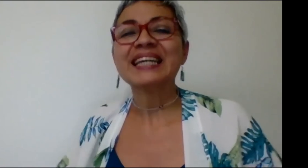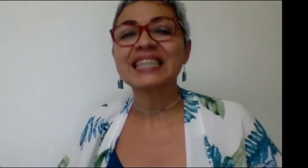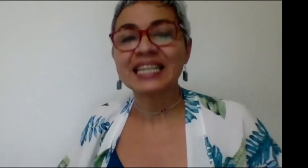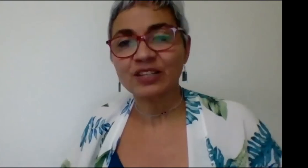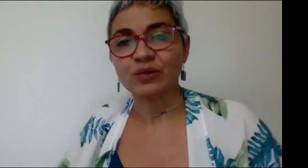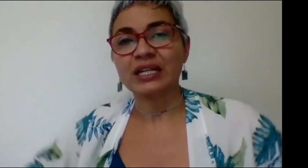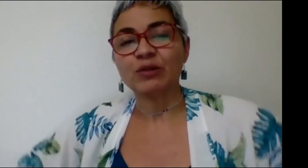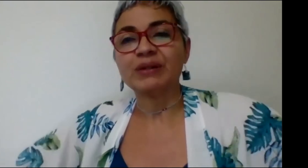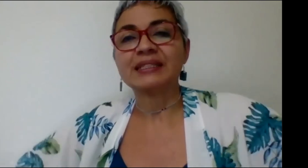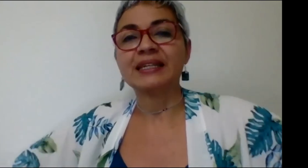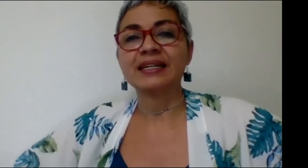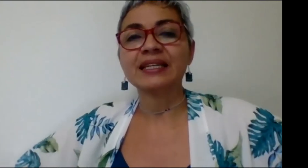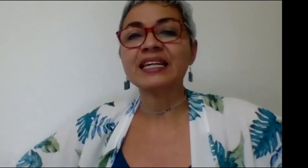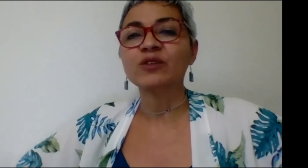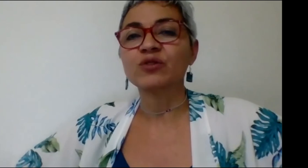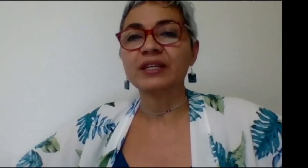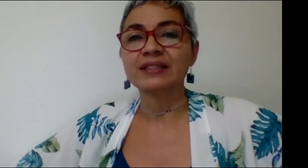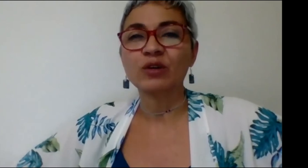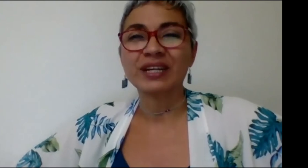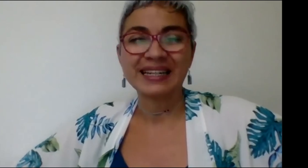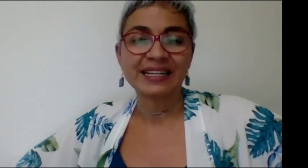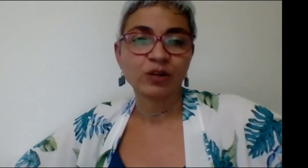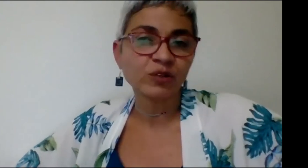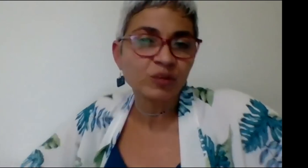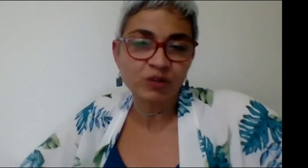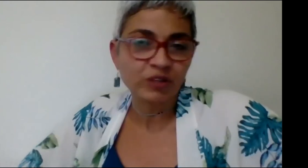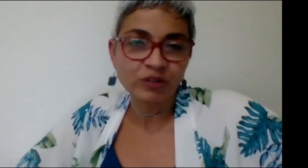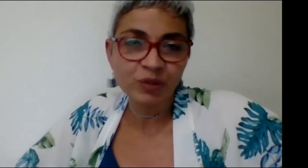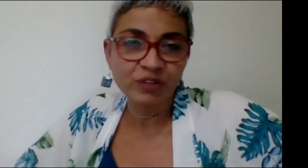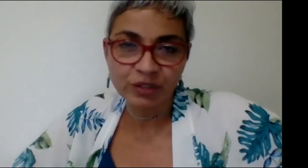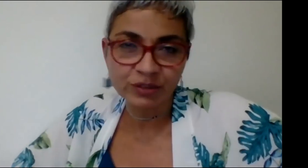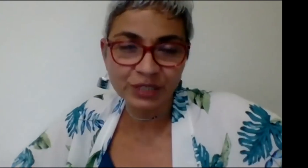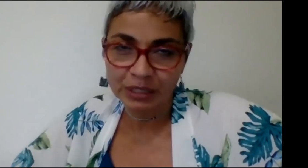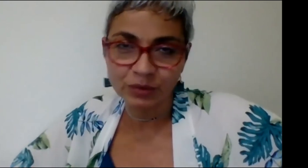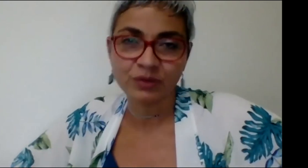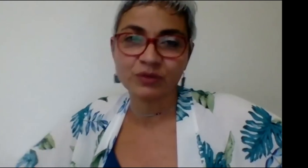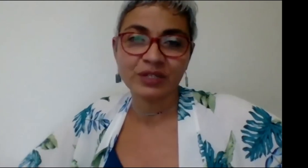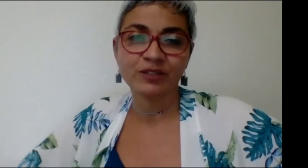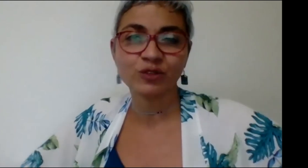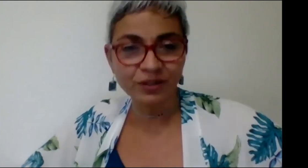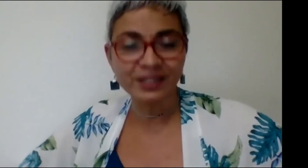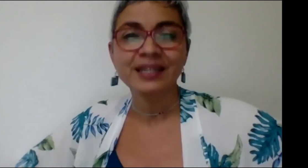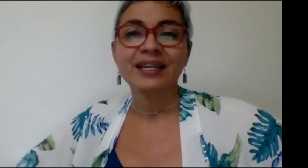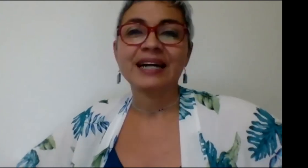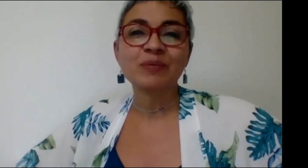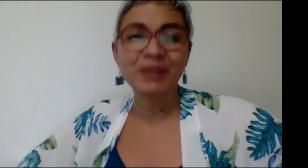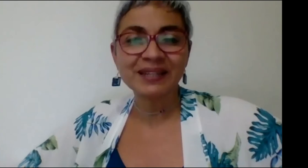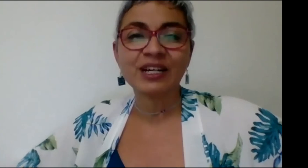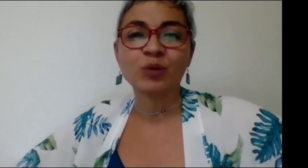es aquello que la universidad creen ustedes en lo que la reconocen porque ustedes son profesores univayunos ustedes son hacen parte de la